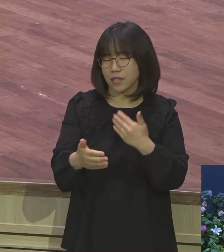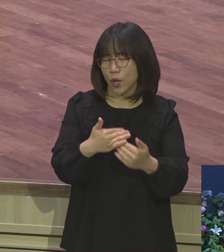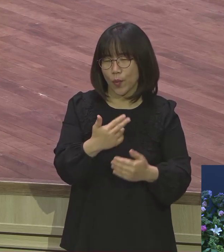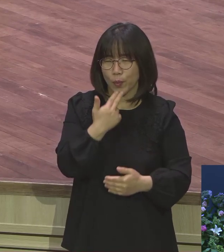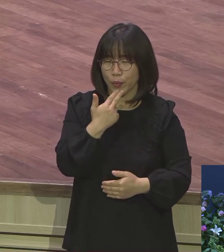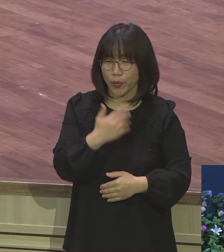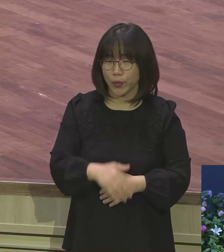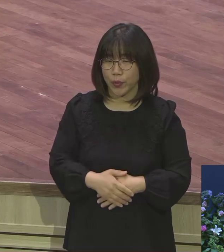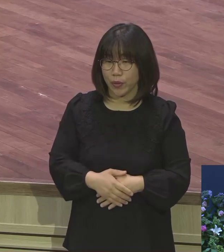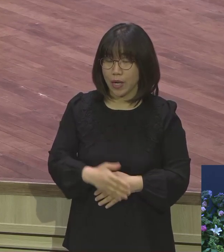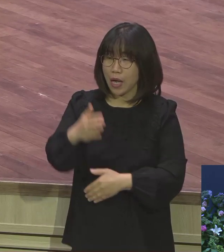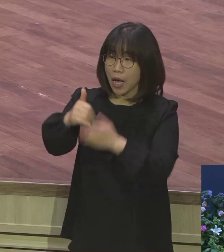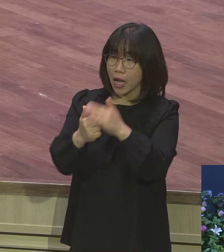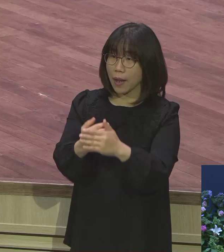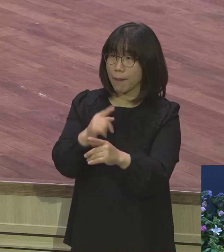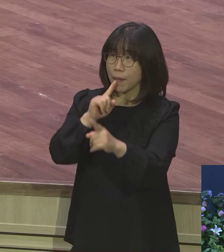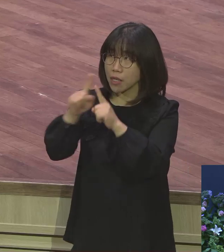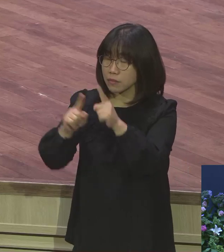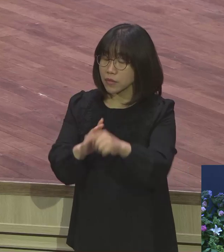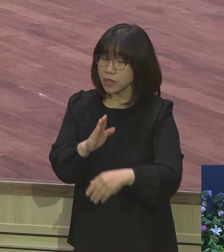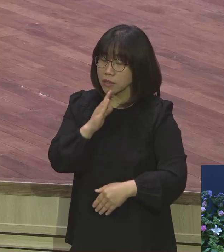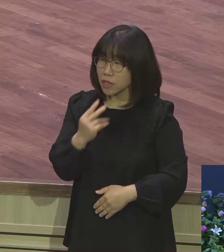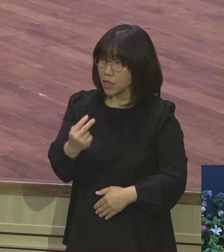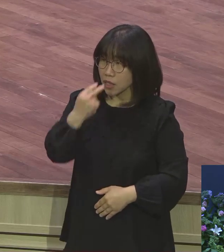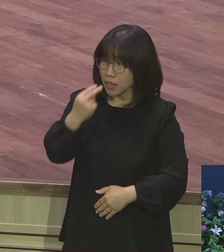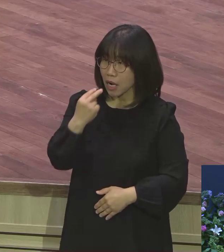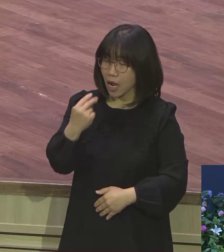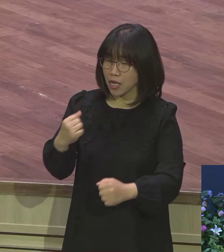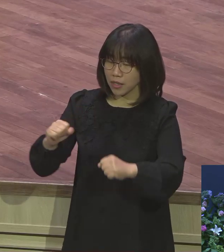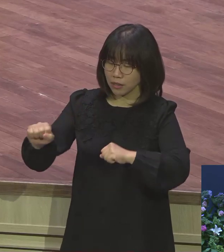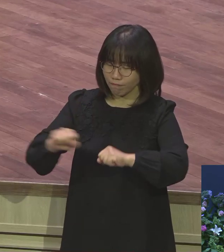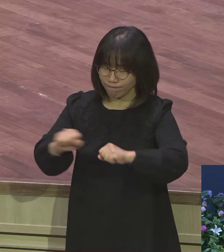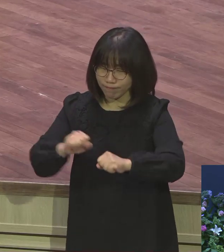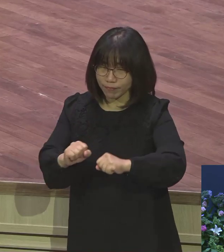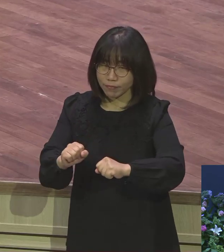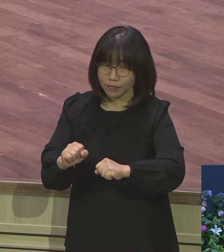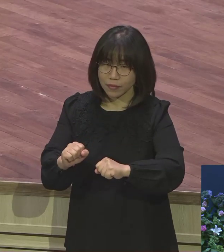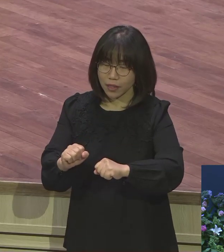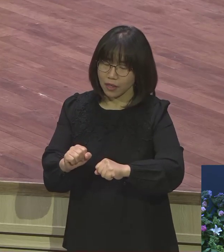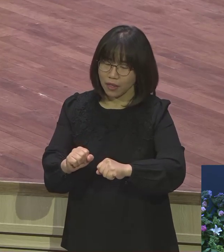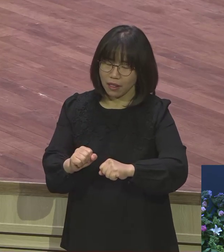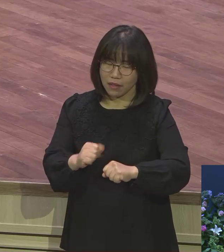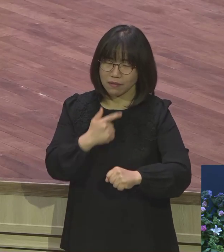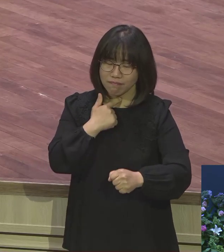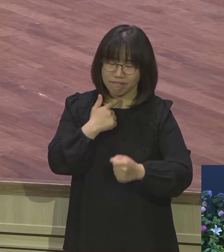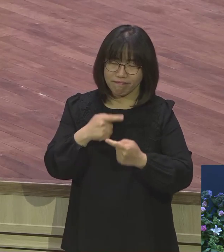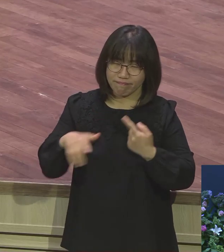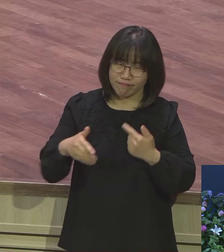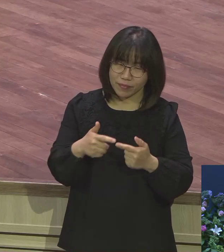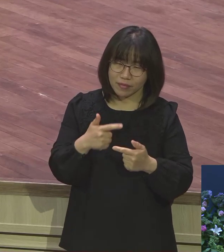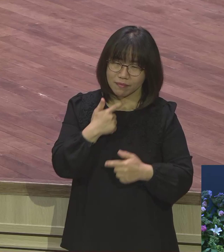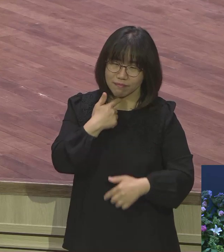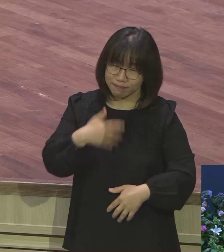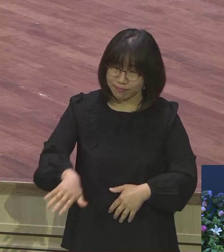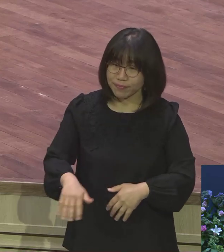전혀 처음에 안 되는 겁니다. 전혀 적용을 못하네요. 망설여. 전도도 마찬가지. 전도하라